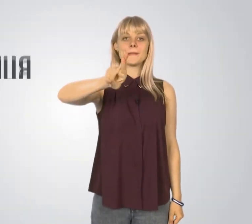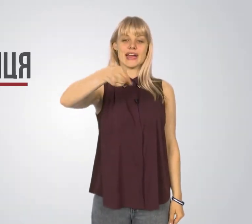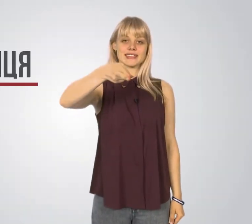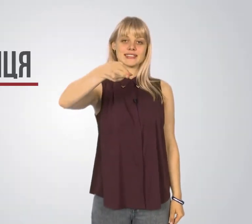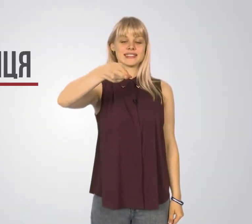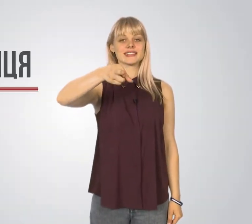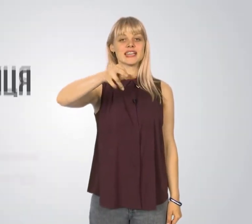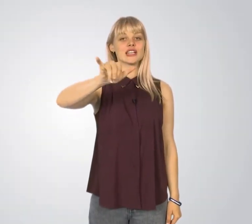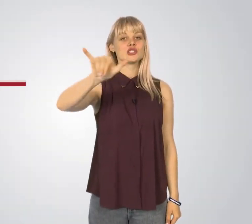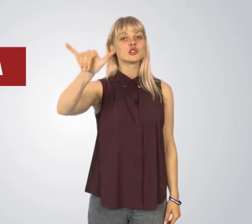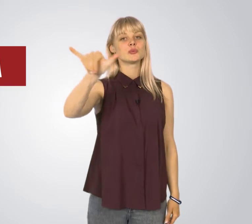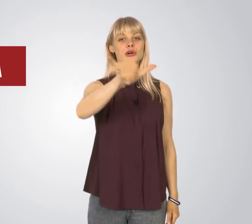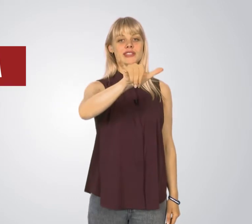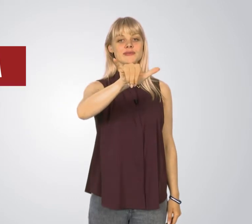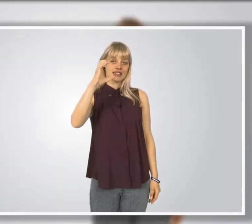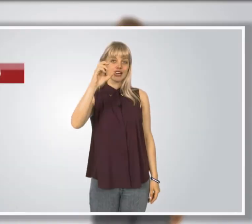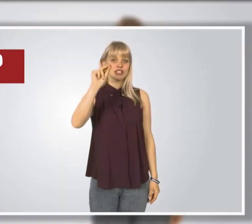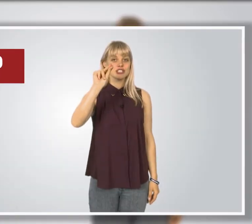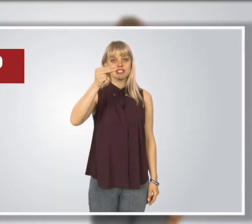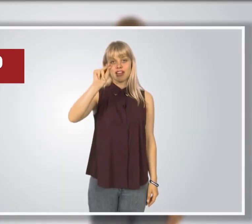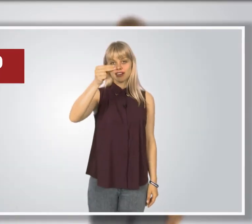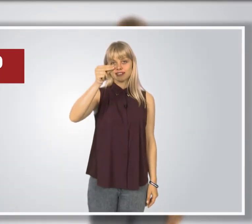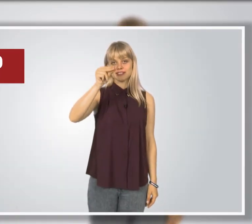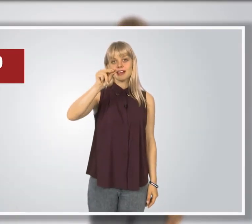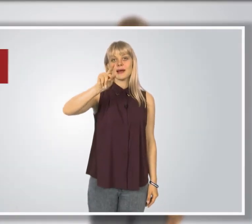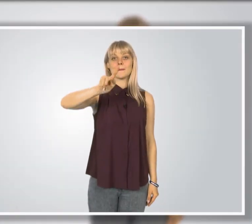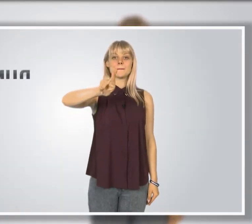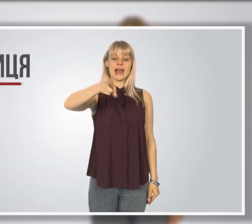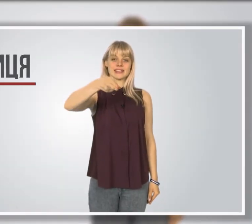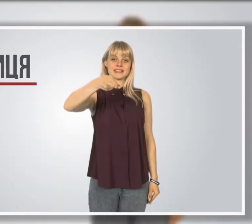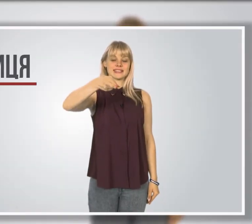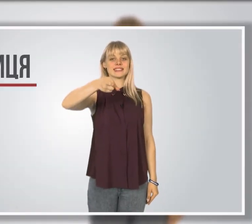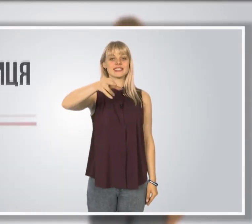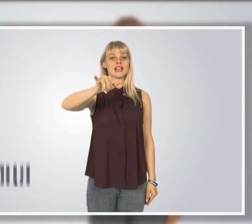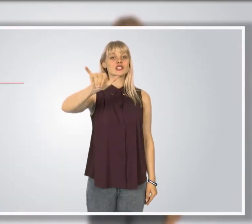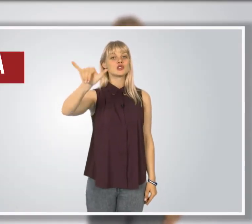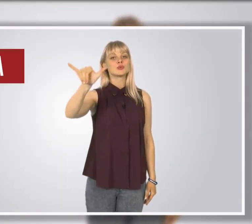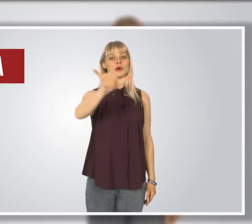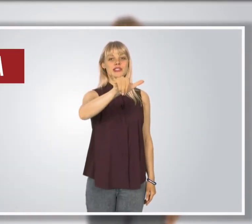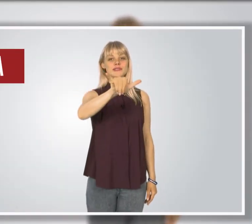пятница, суббота, четверг, пятница. Суббота,